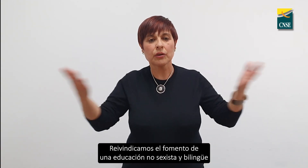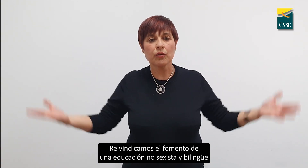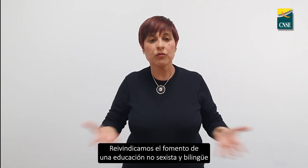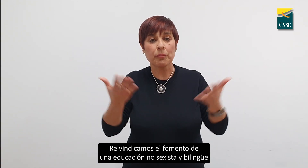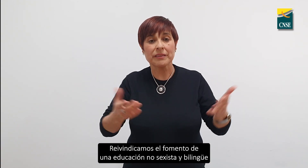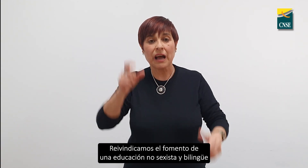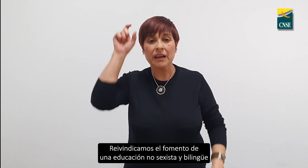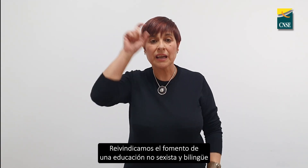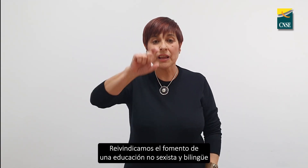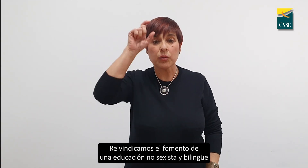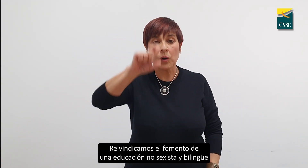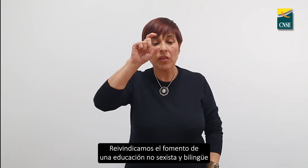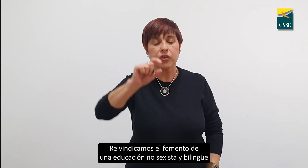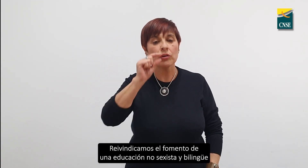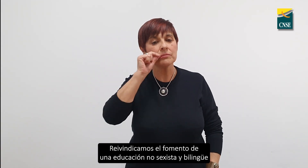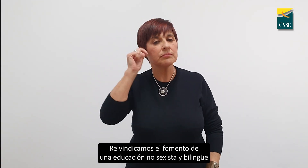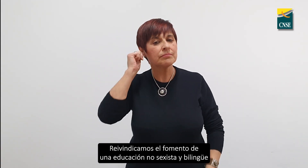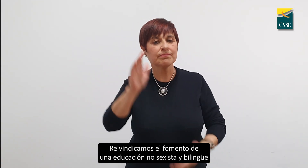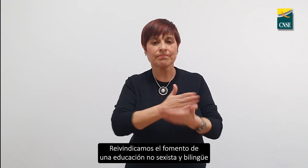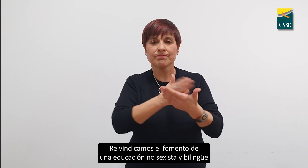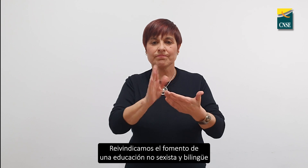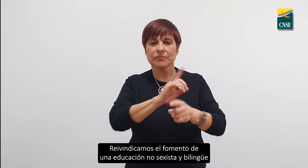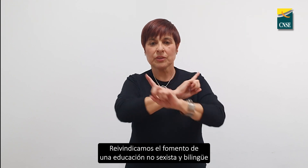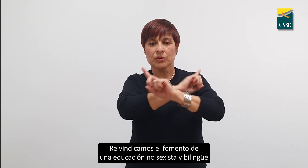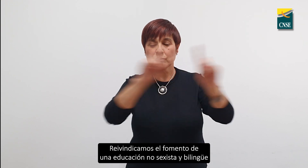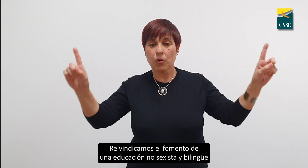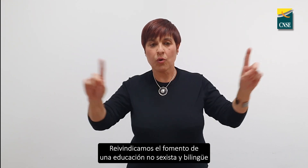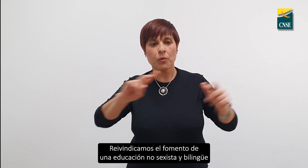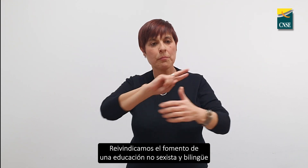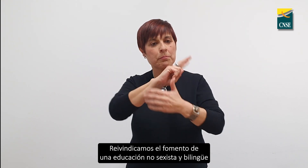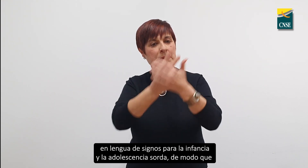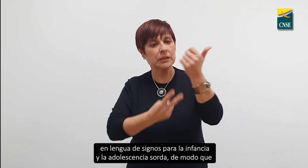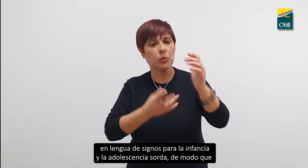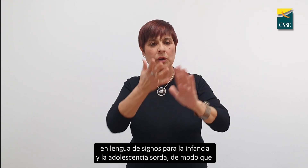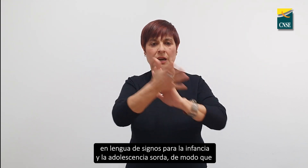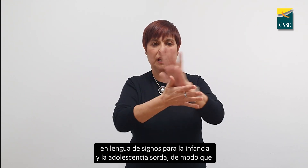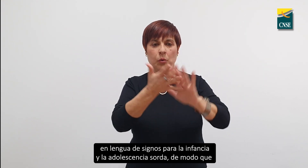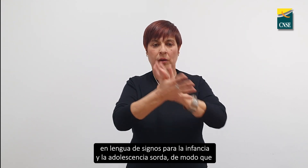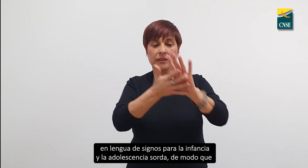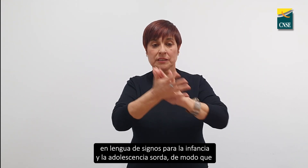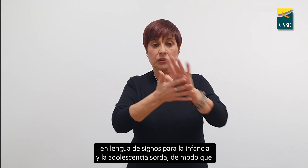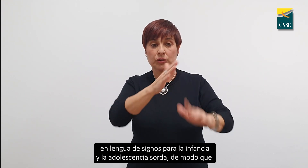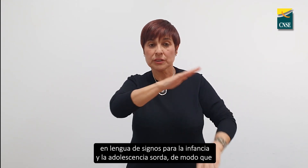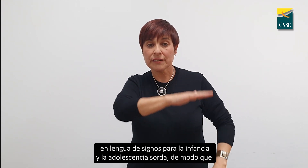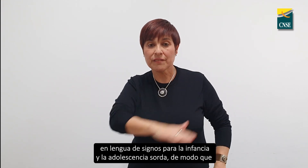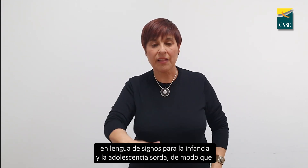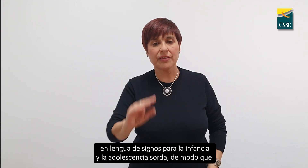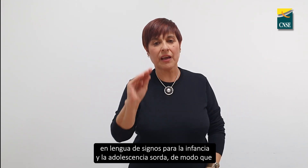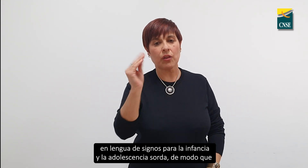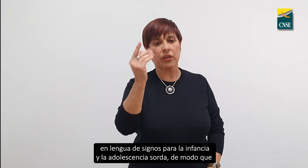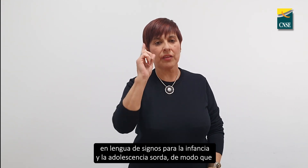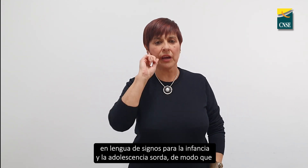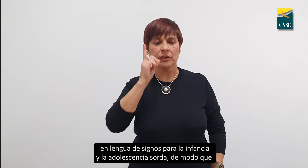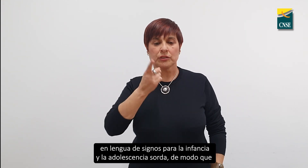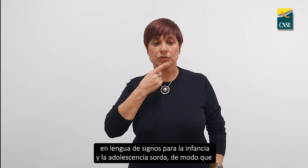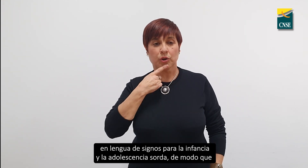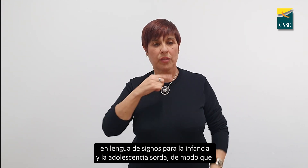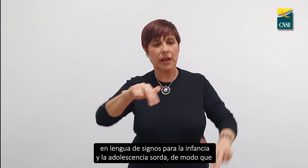Reivindicamos el fomento de una educación no sexista y bilingüe en lengua de signos para la infancia y la adolescencia sorda,